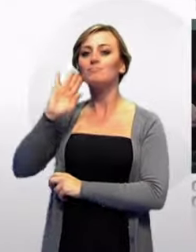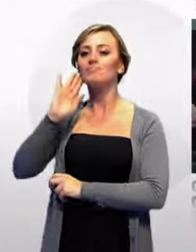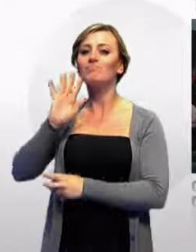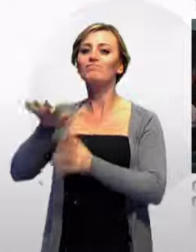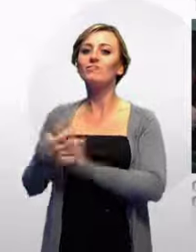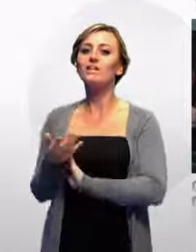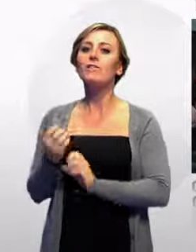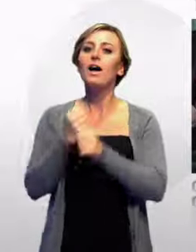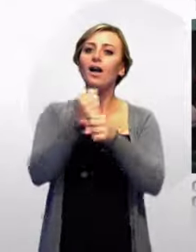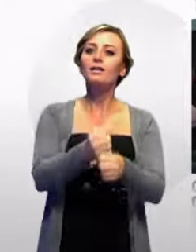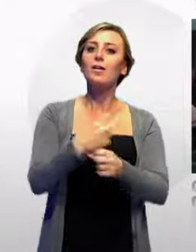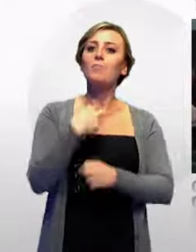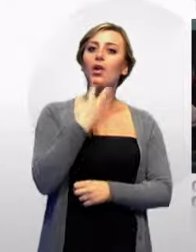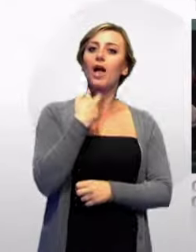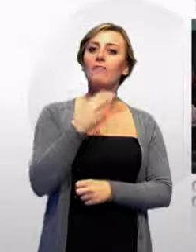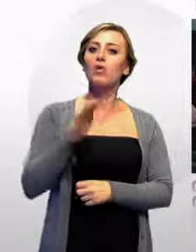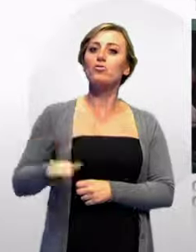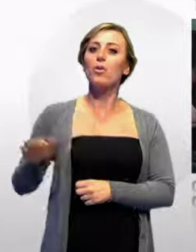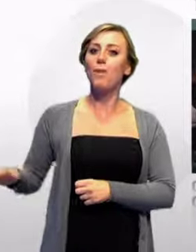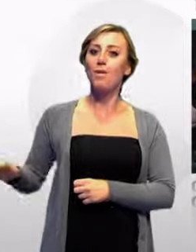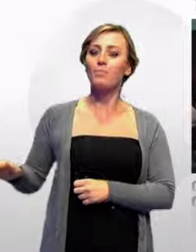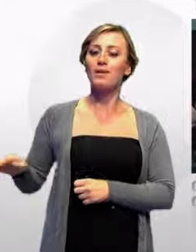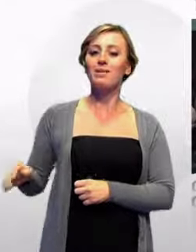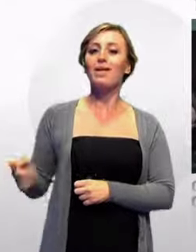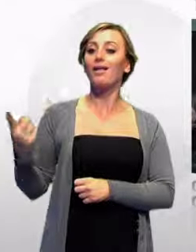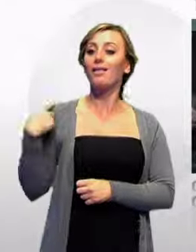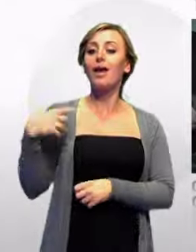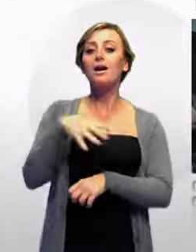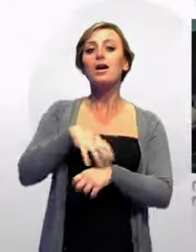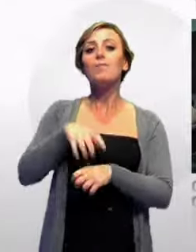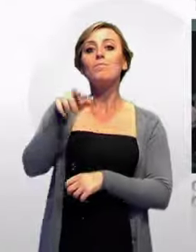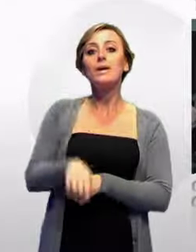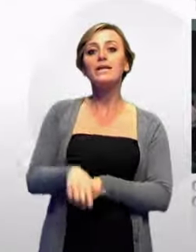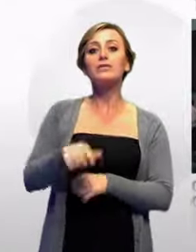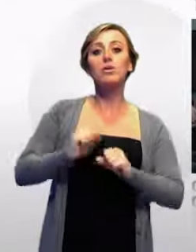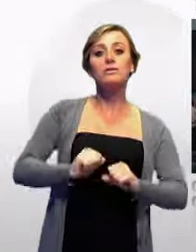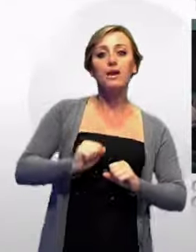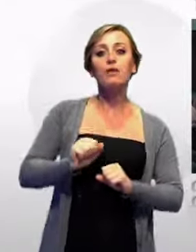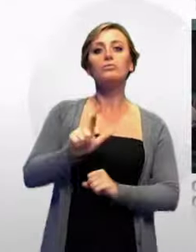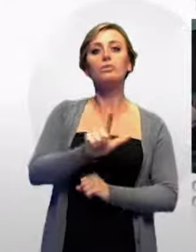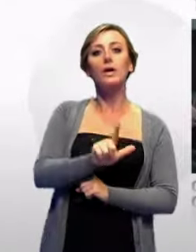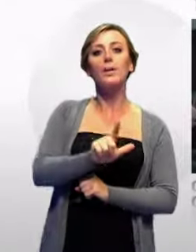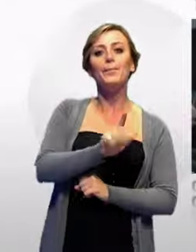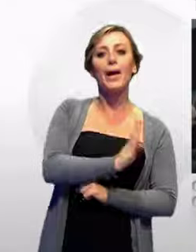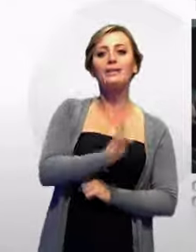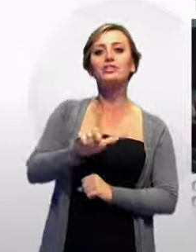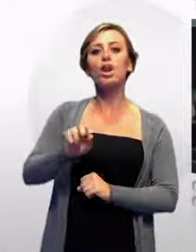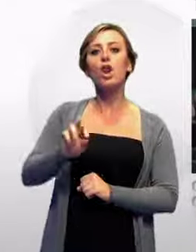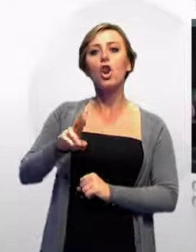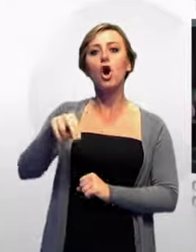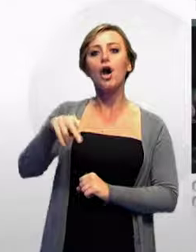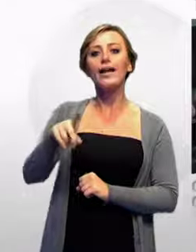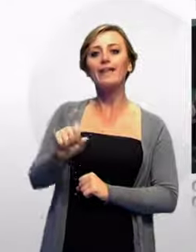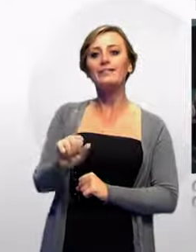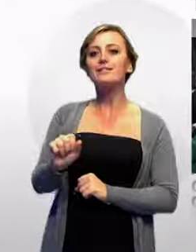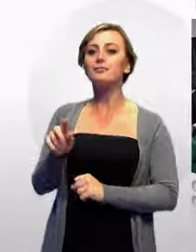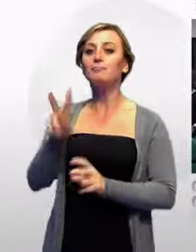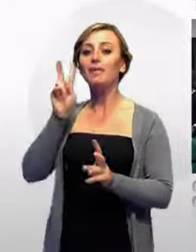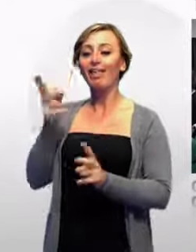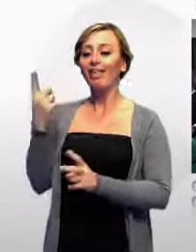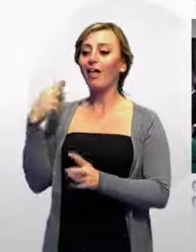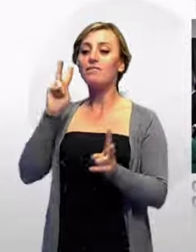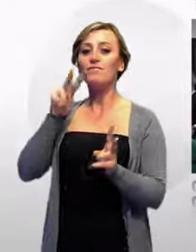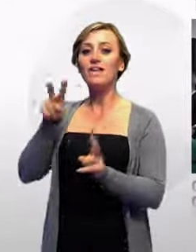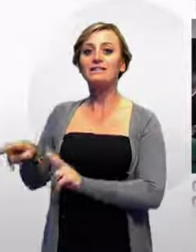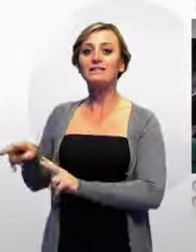di tutti i malati, dei disoccupati e dei quasi tali di Taranto. La pediatra Anna Maria Moschetti, nel suo intervento,